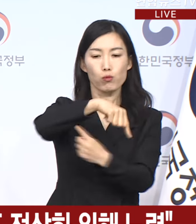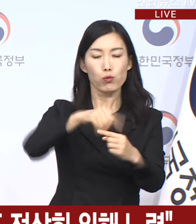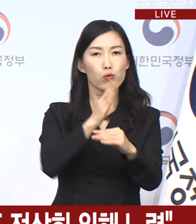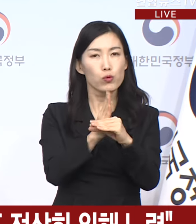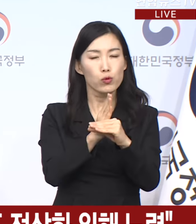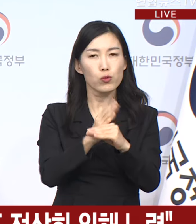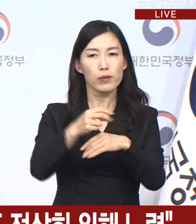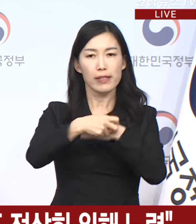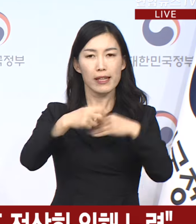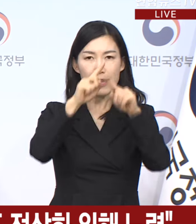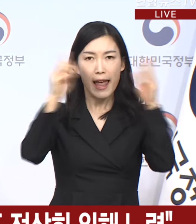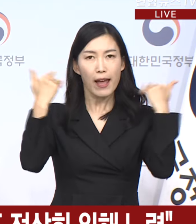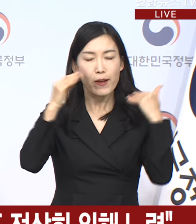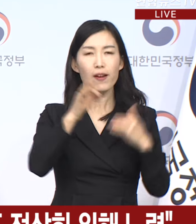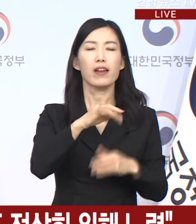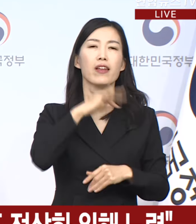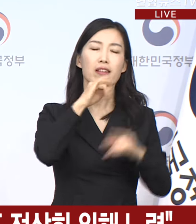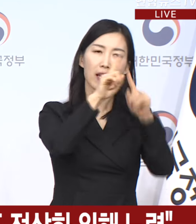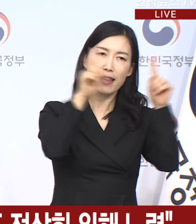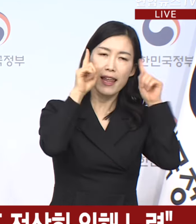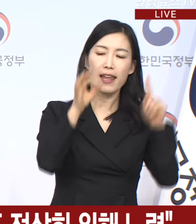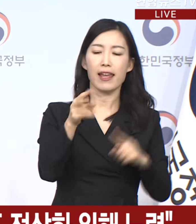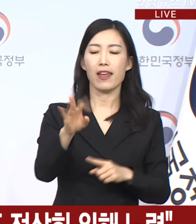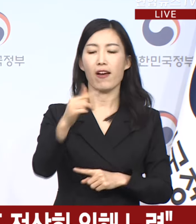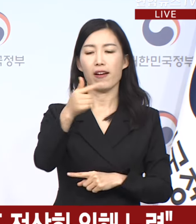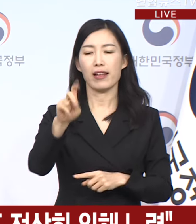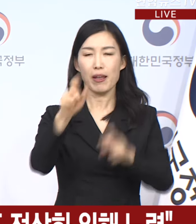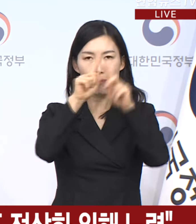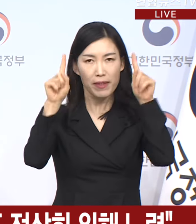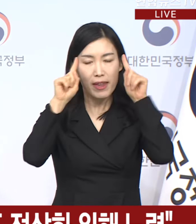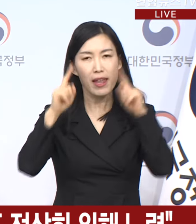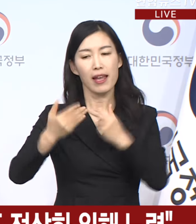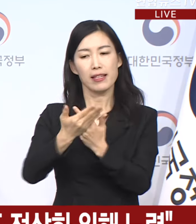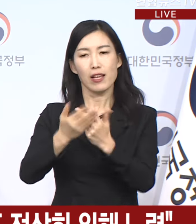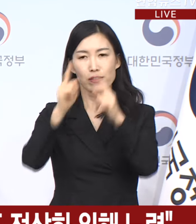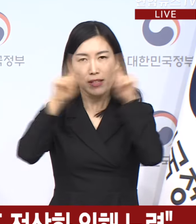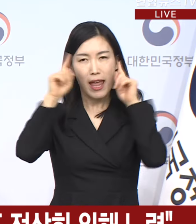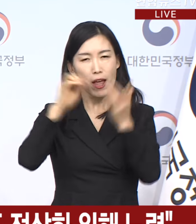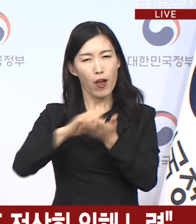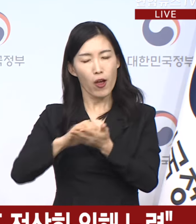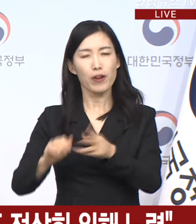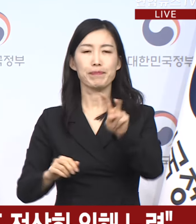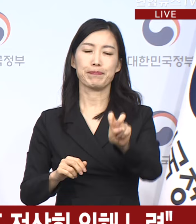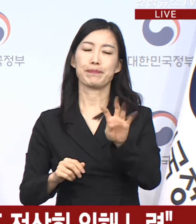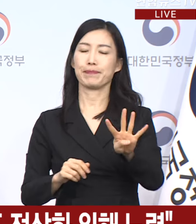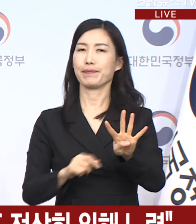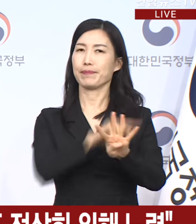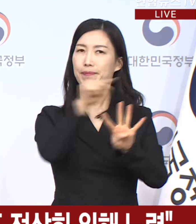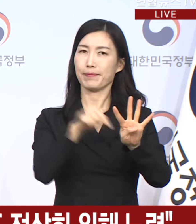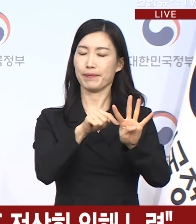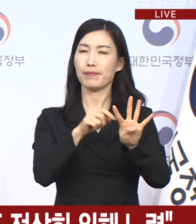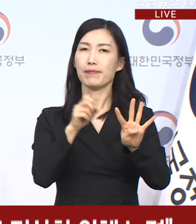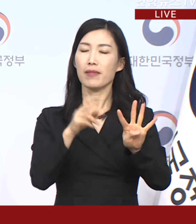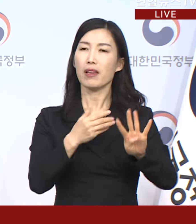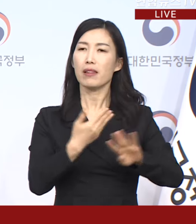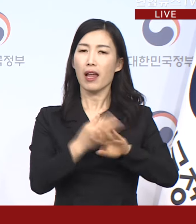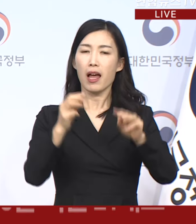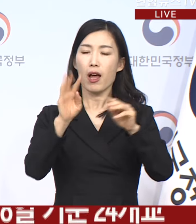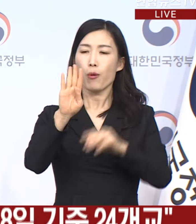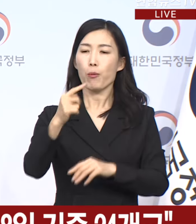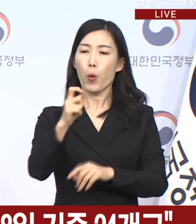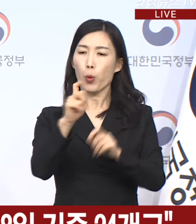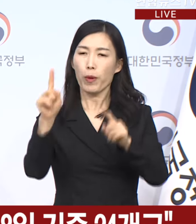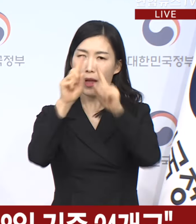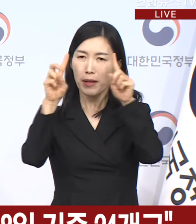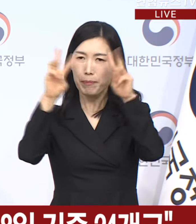의과대학은 연세대, 영남대, 제주대 등 24개 교회입니다. 타학년과 달리